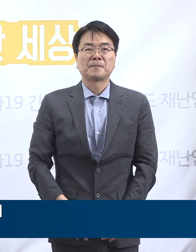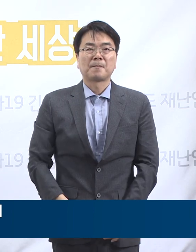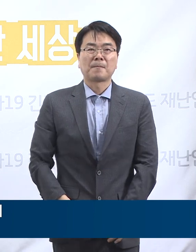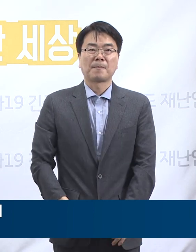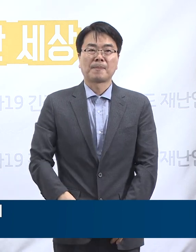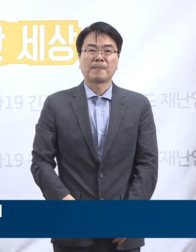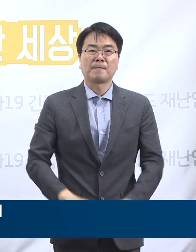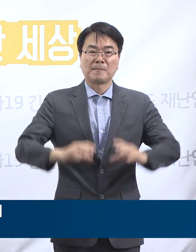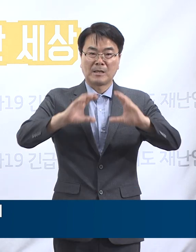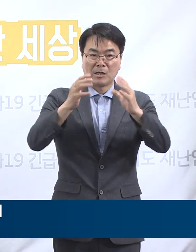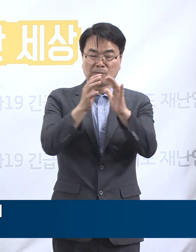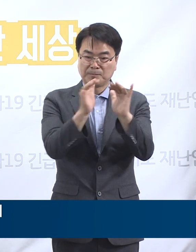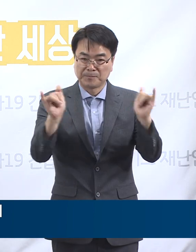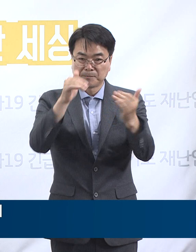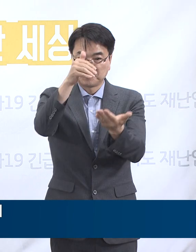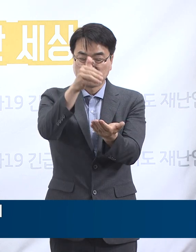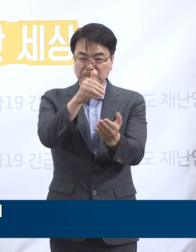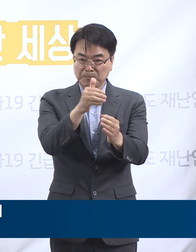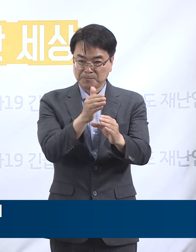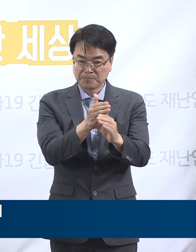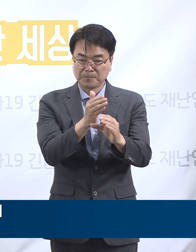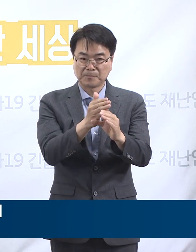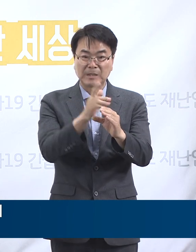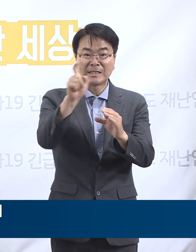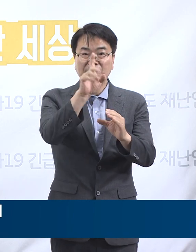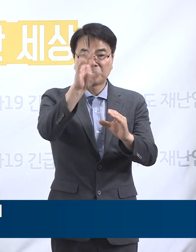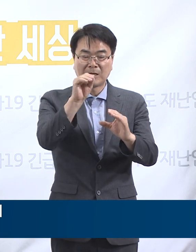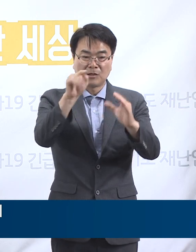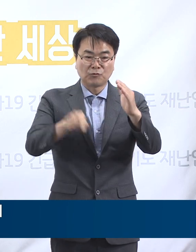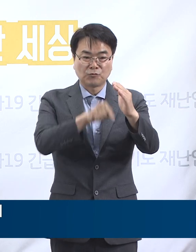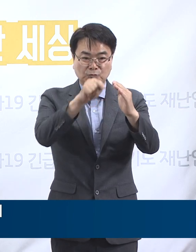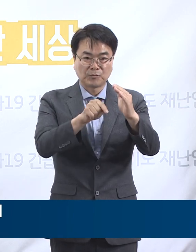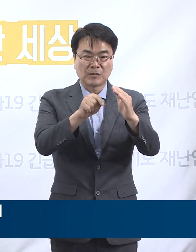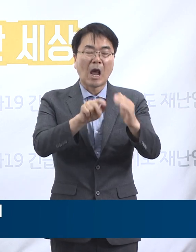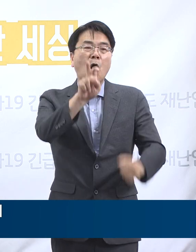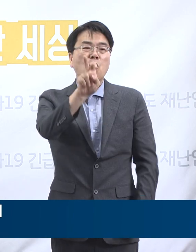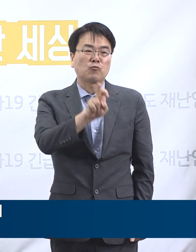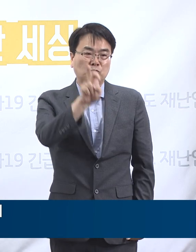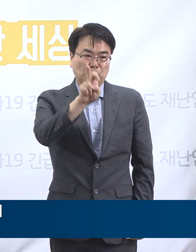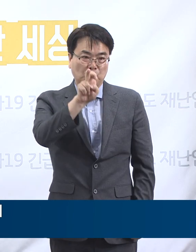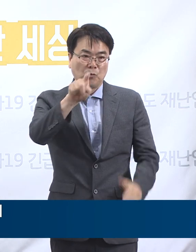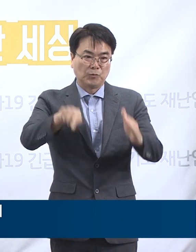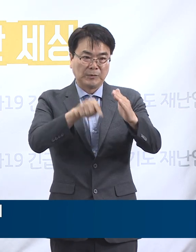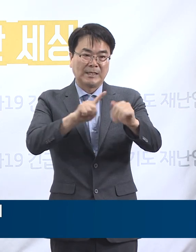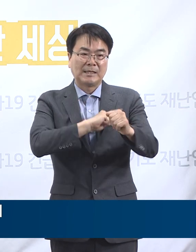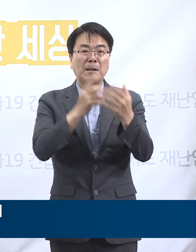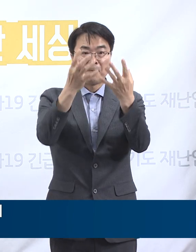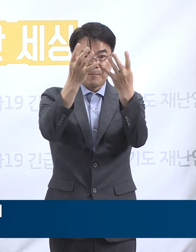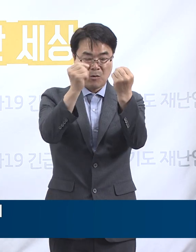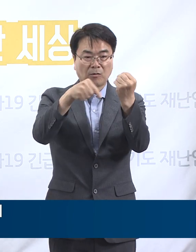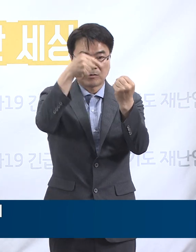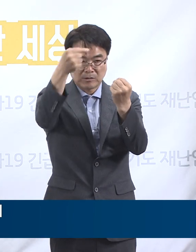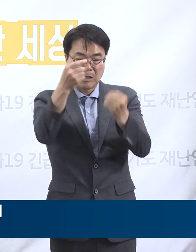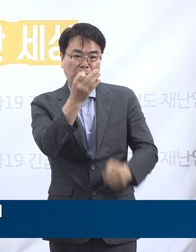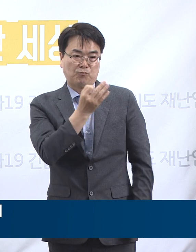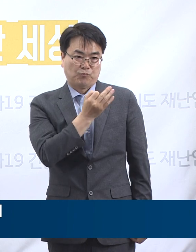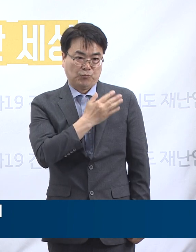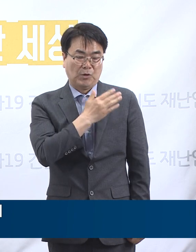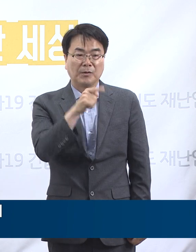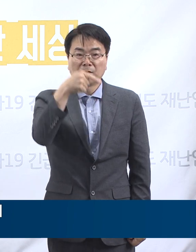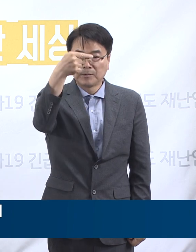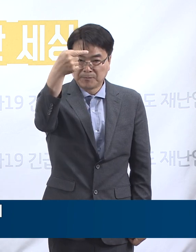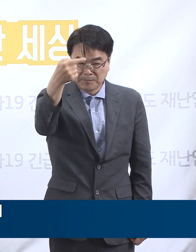인구 10만 명당 확진자 발생 수는 군포시가 16.3명으로 가장 높고 다음으로 부천시 14